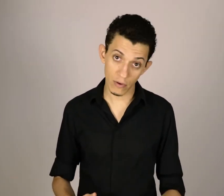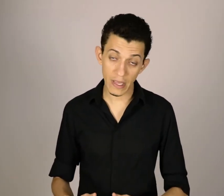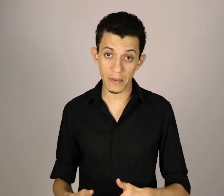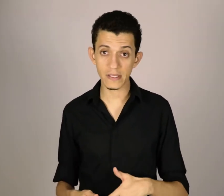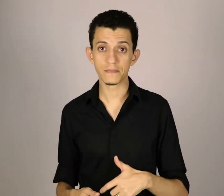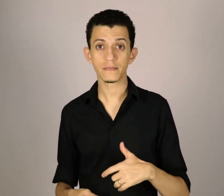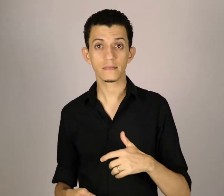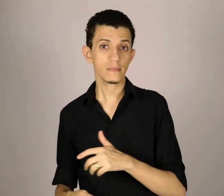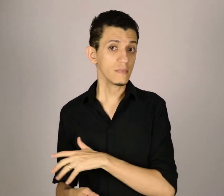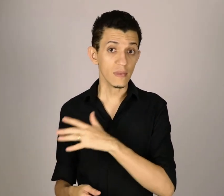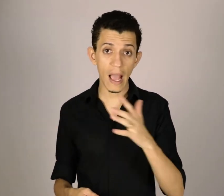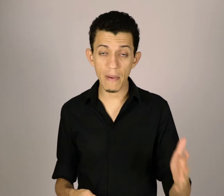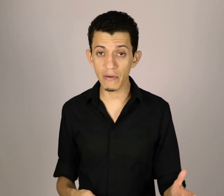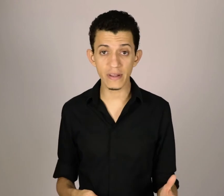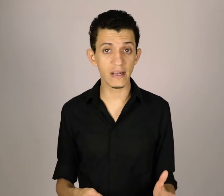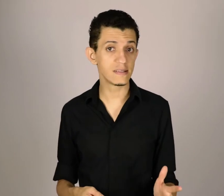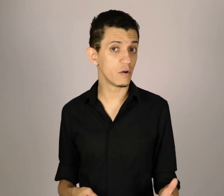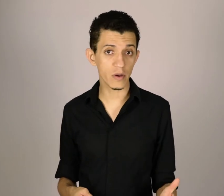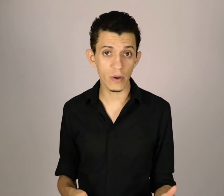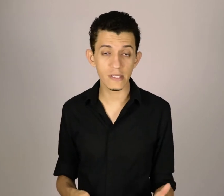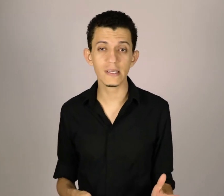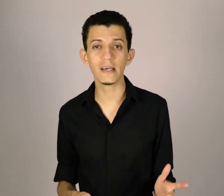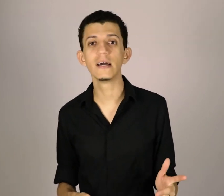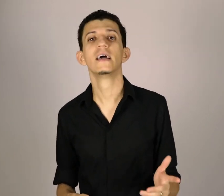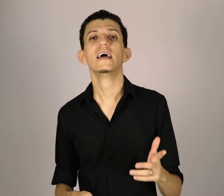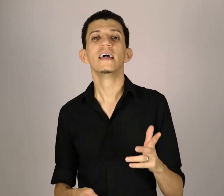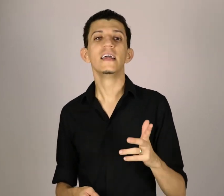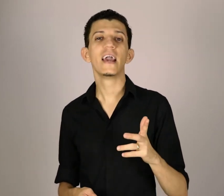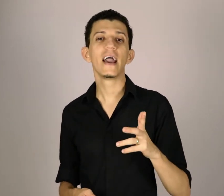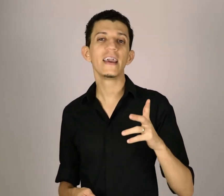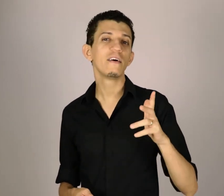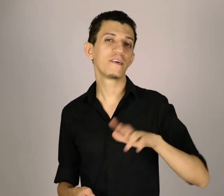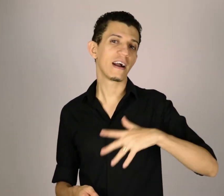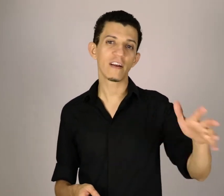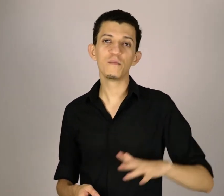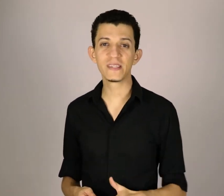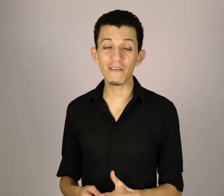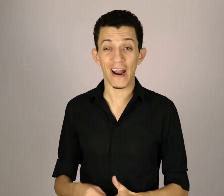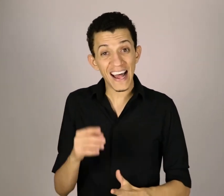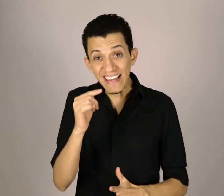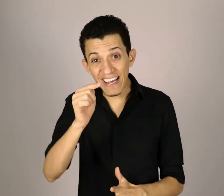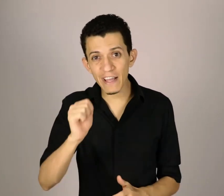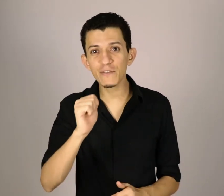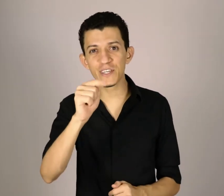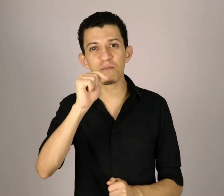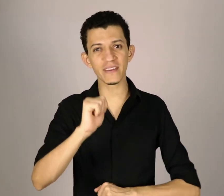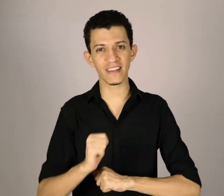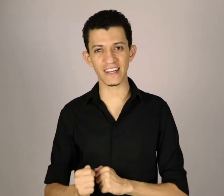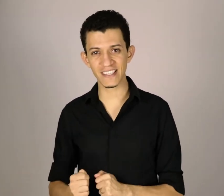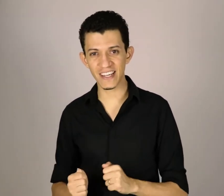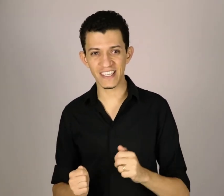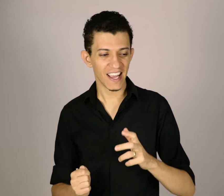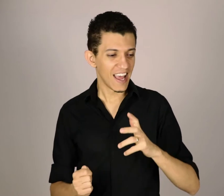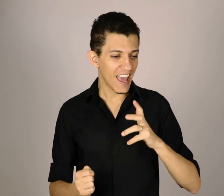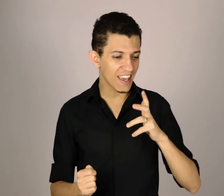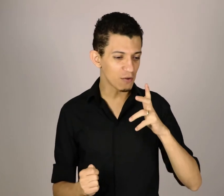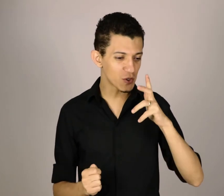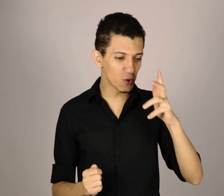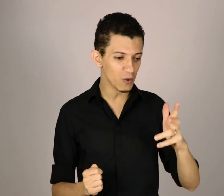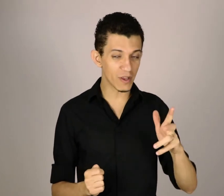Libras, a maioria deles não me conhecia, e aí eu ficava lá observando. Até que teve um dia muito interessante, em que um surdo que